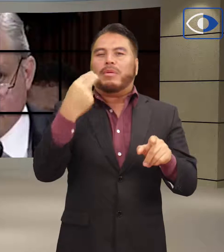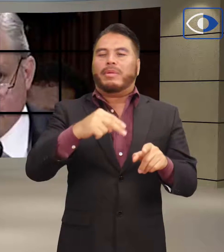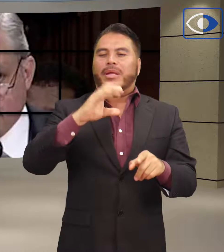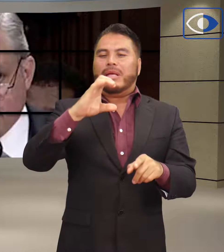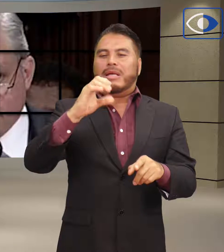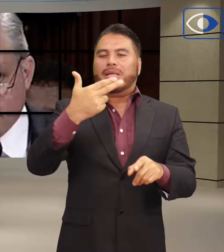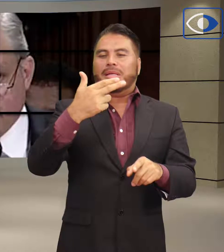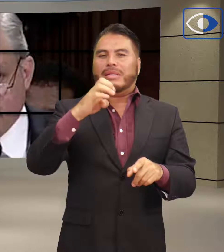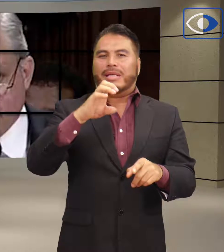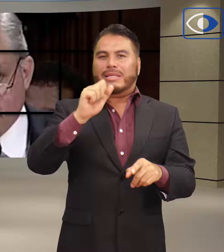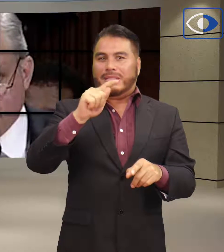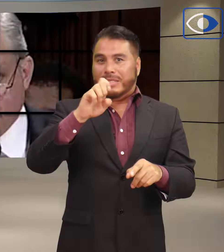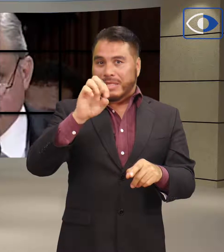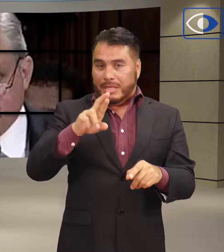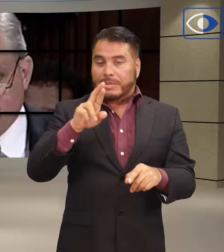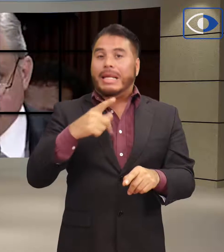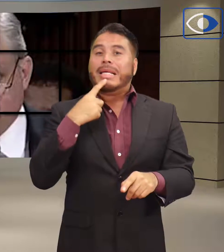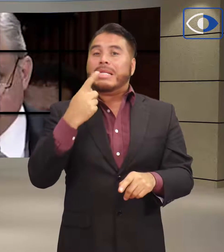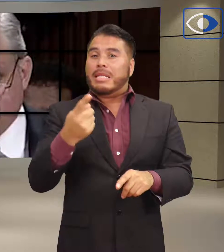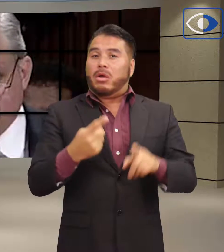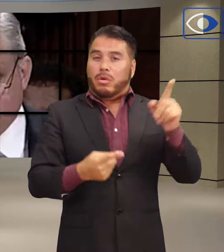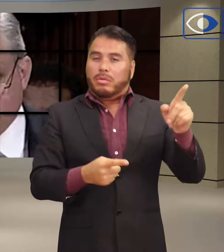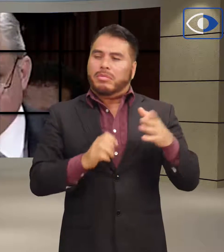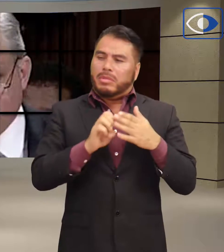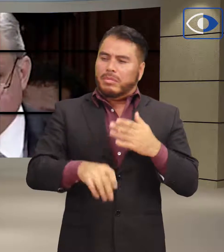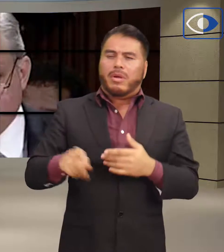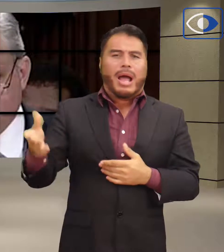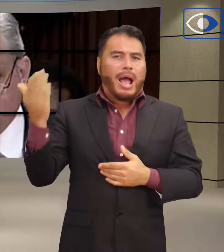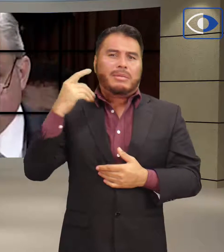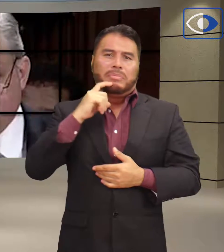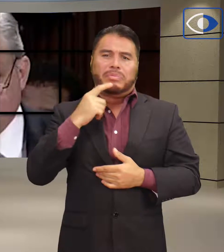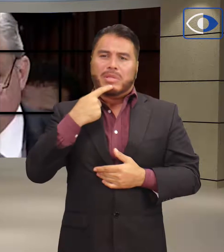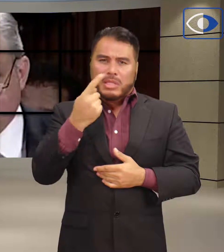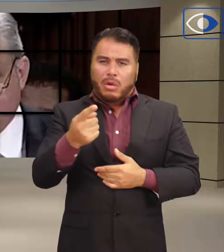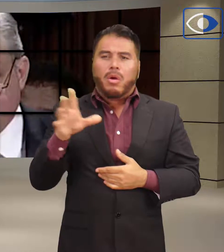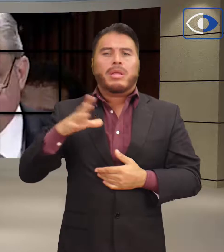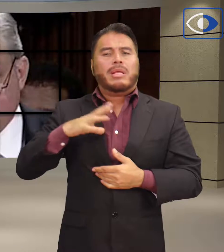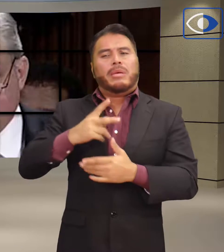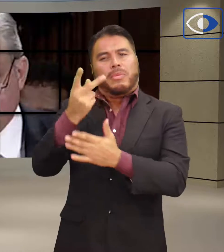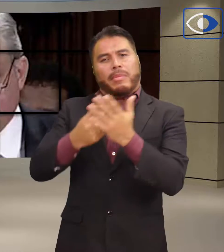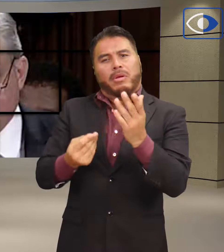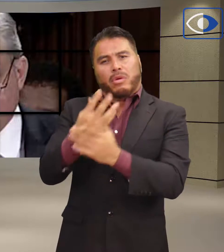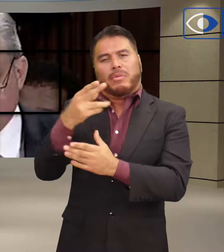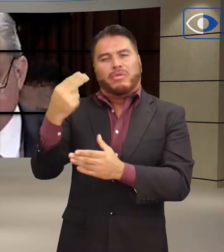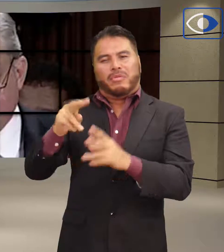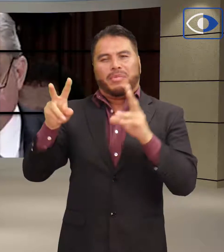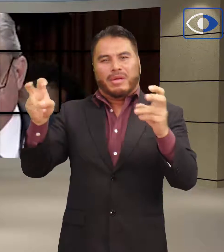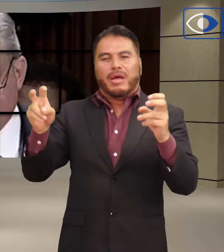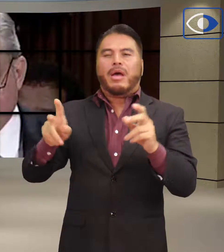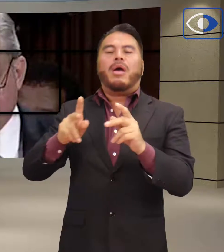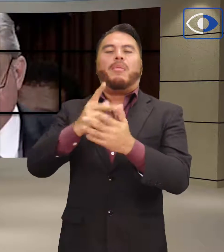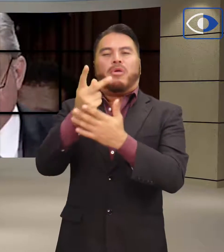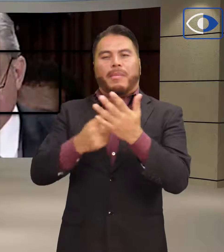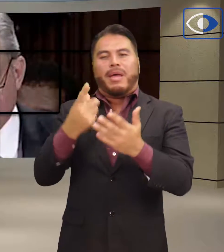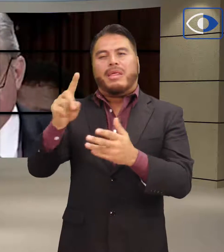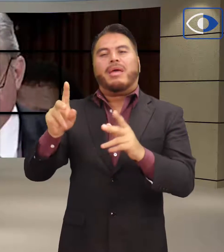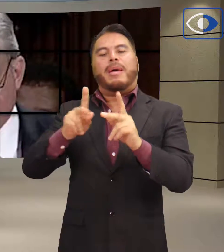Karen Chester, dijo que si bien el Plan Nacional de Paz y Seguridad no tiene detalles, Estados Unidos espera que este